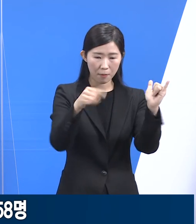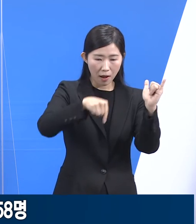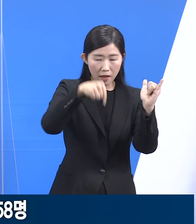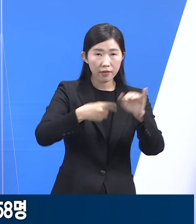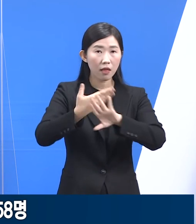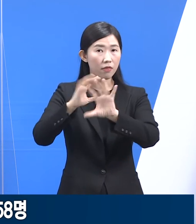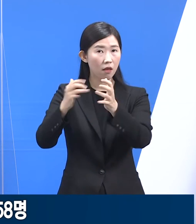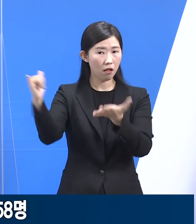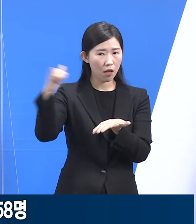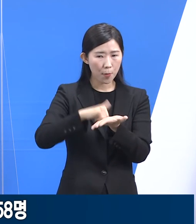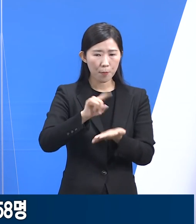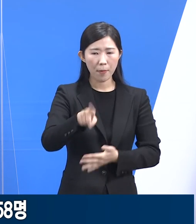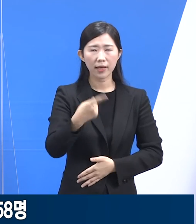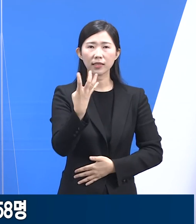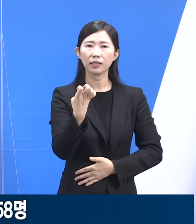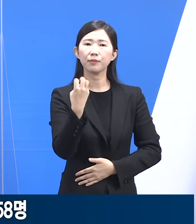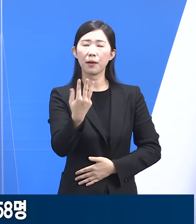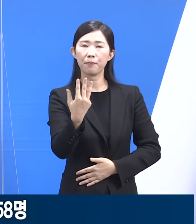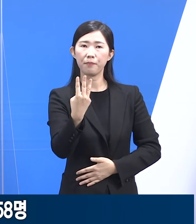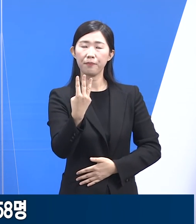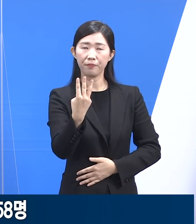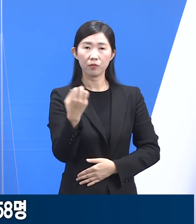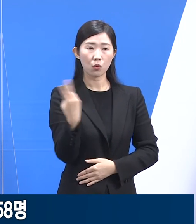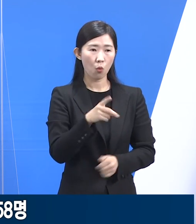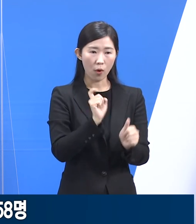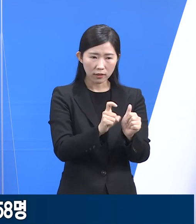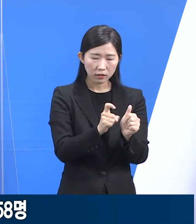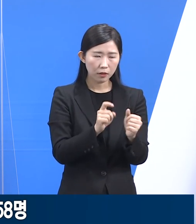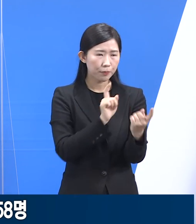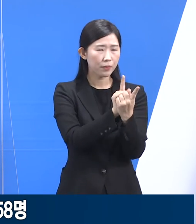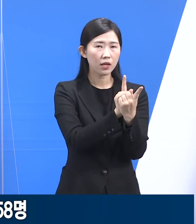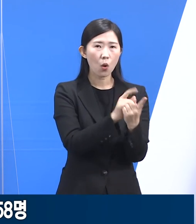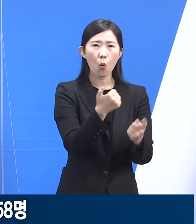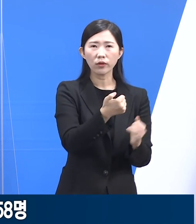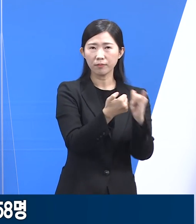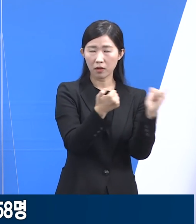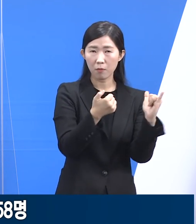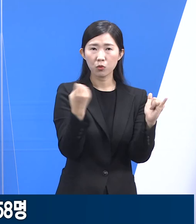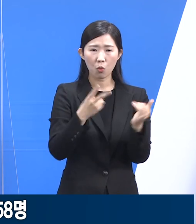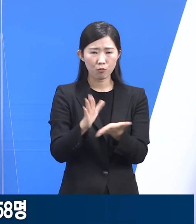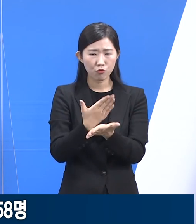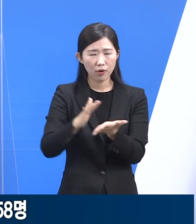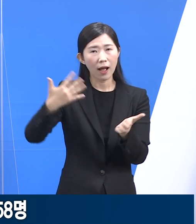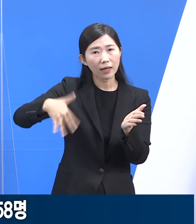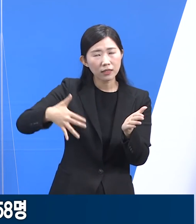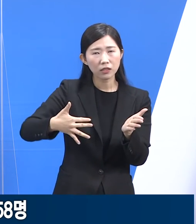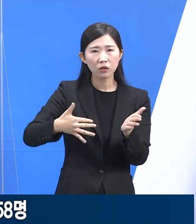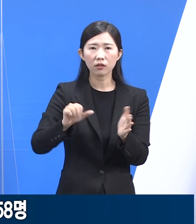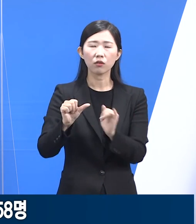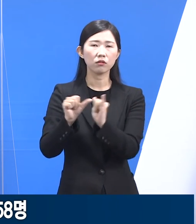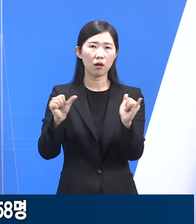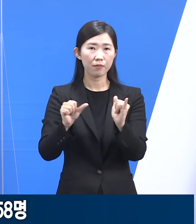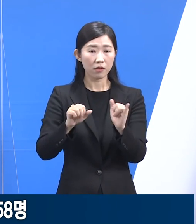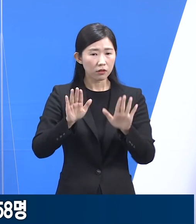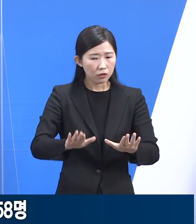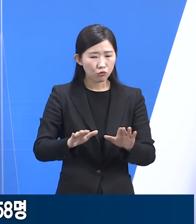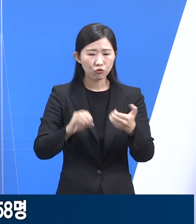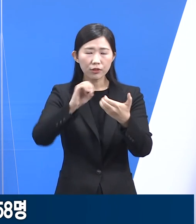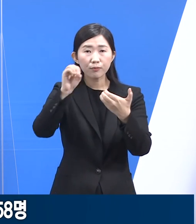사례가 143명 확진자 접속이 10명 미분류 5명으로 90% 이상이 해외 유입 사례입니다.